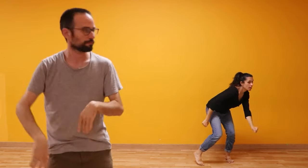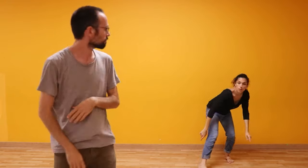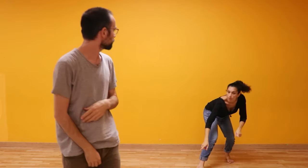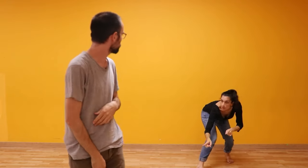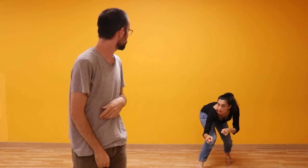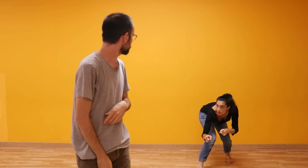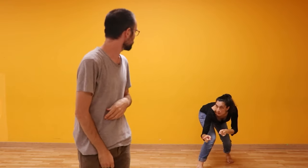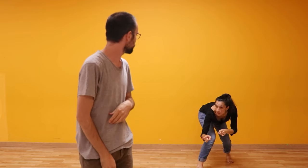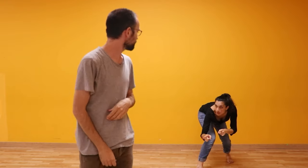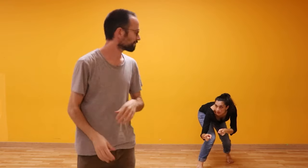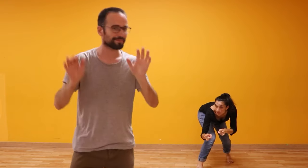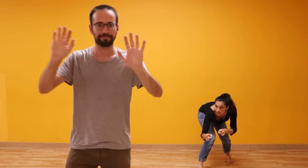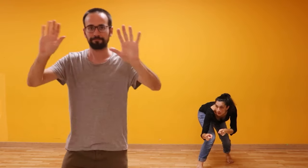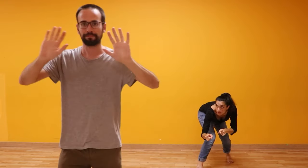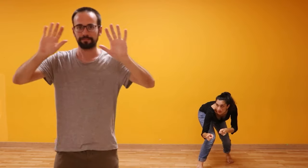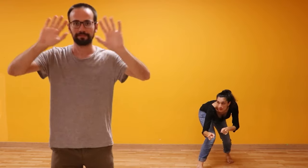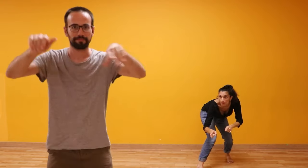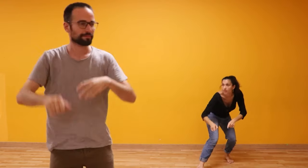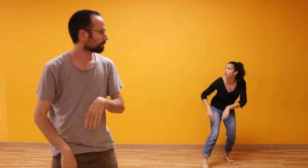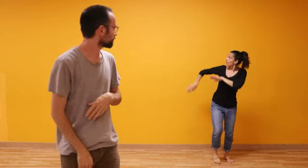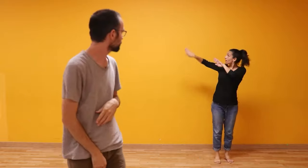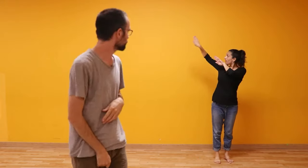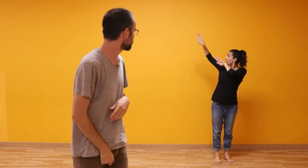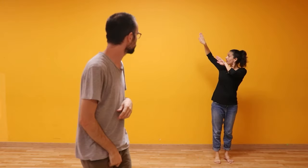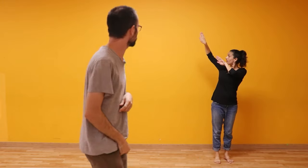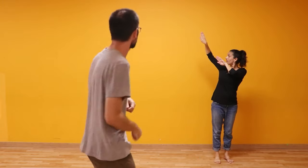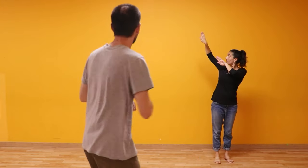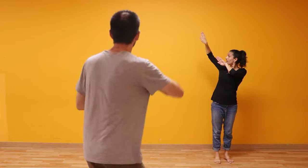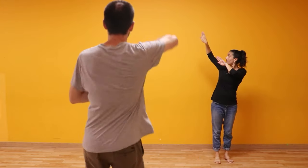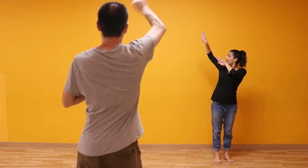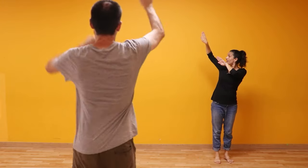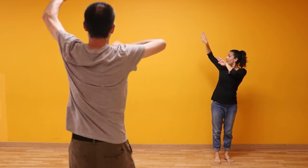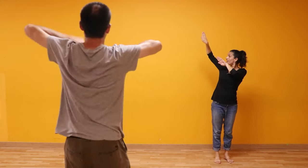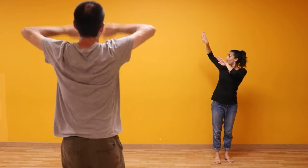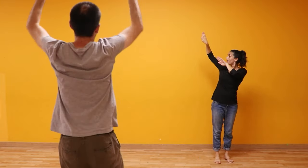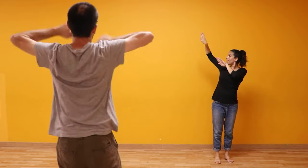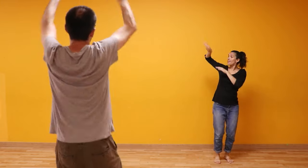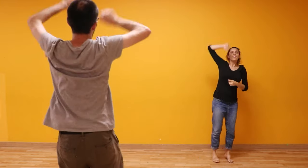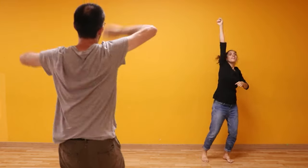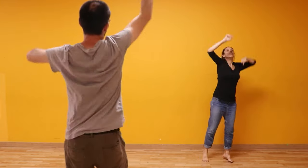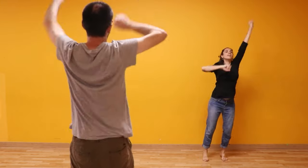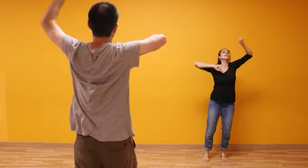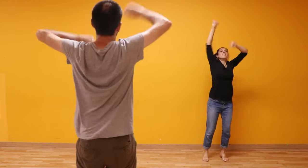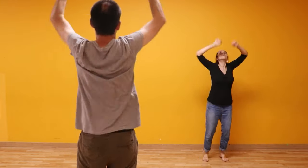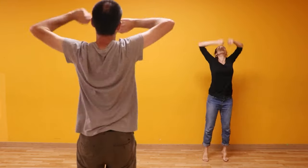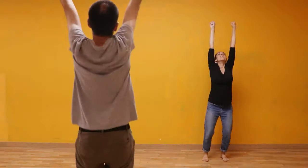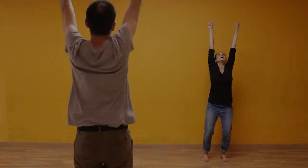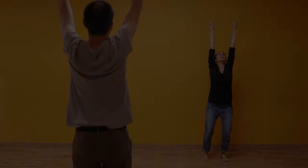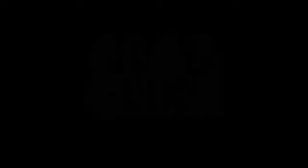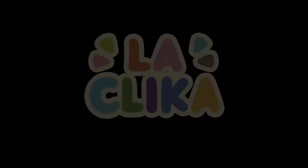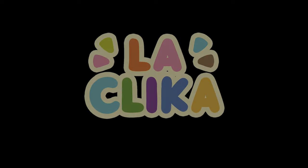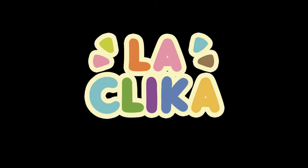ballar, jo vull saltar Jo vull saltar, jo vull jugar Jo vull